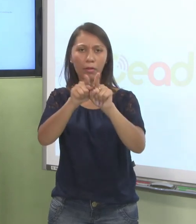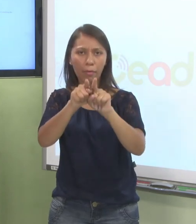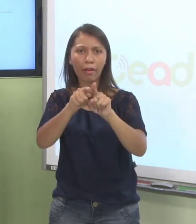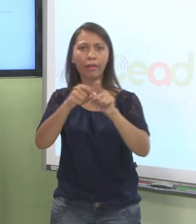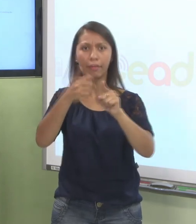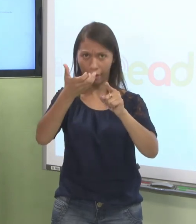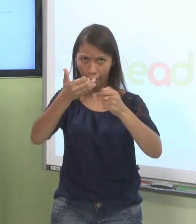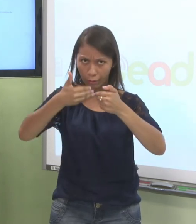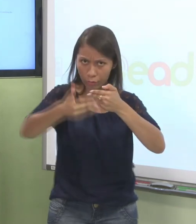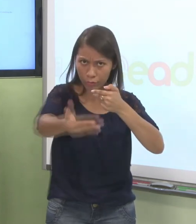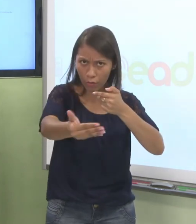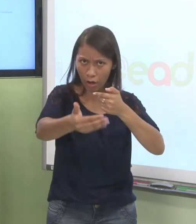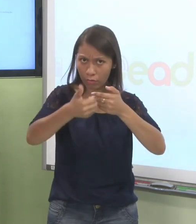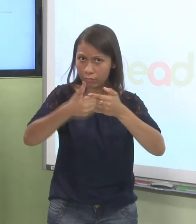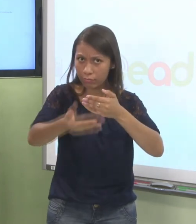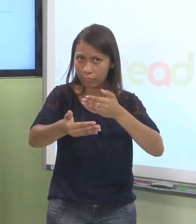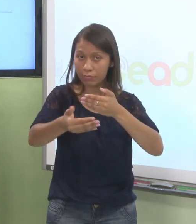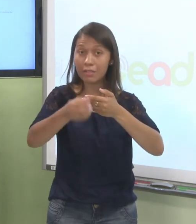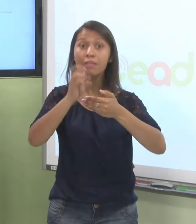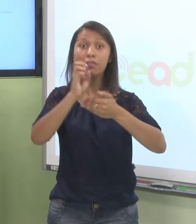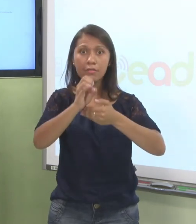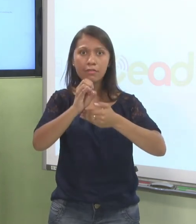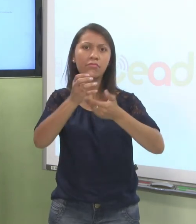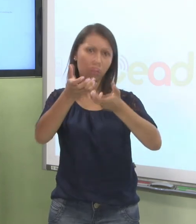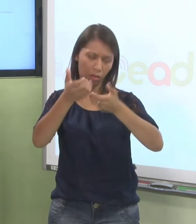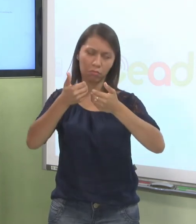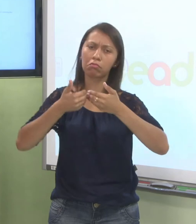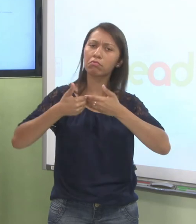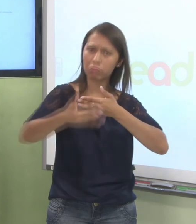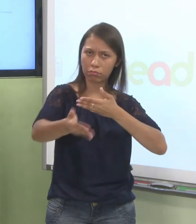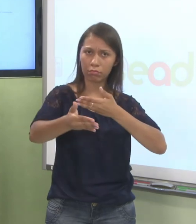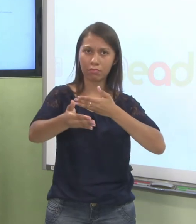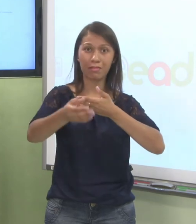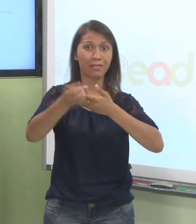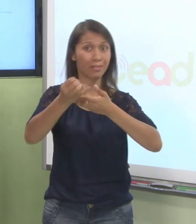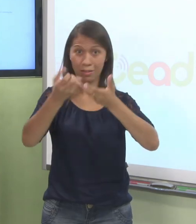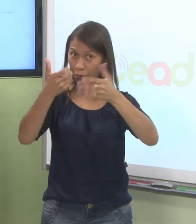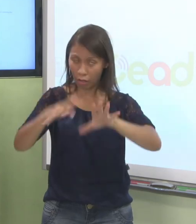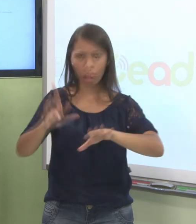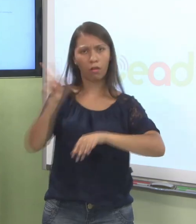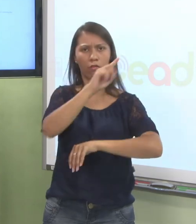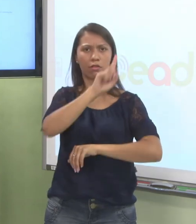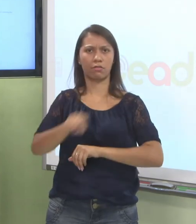continuar? Para você começar a prova, você clica em iniciar tentativa. Se não, você clica em cancelar. Eu vou iniciar.